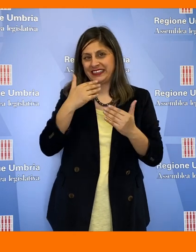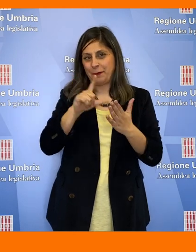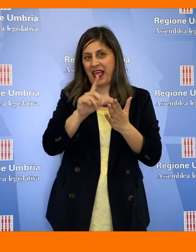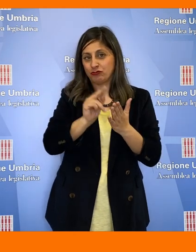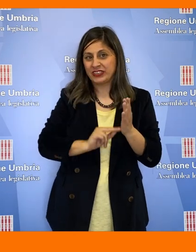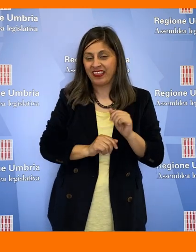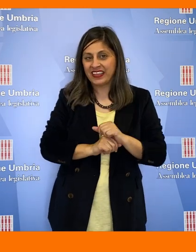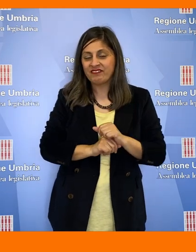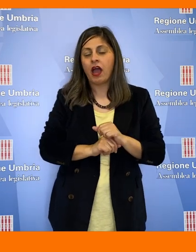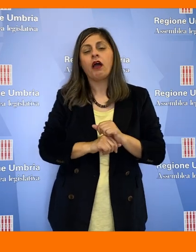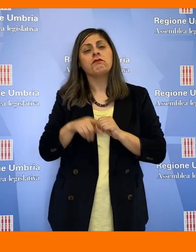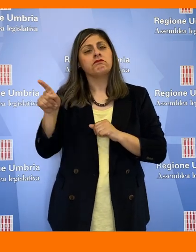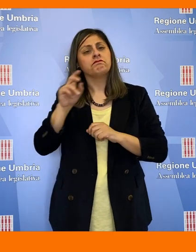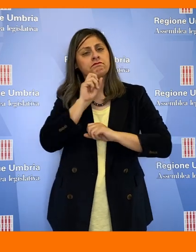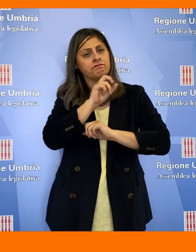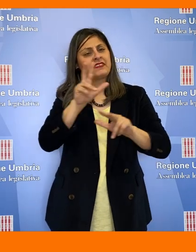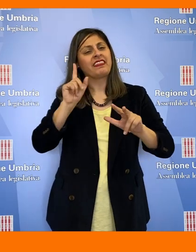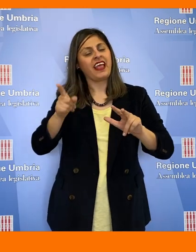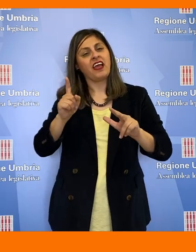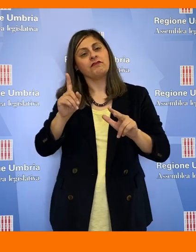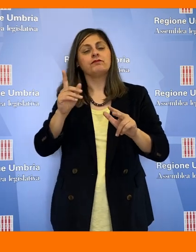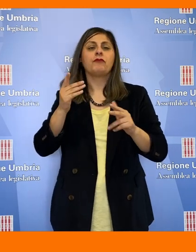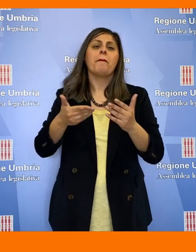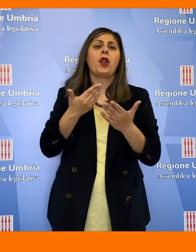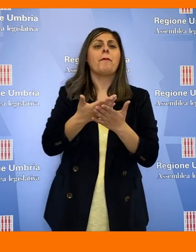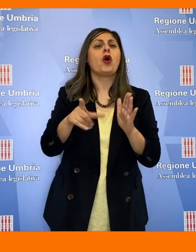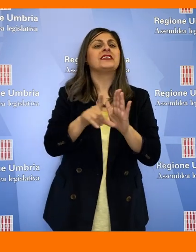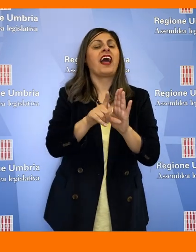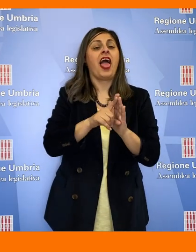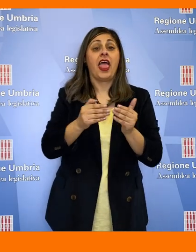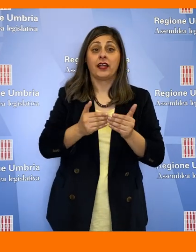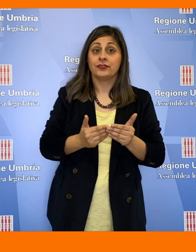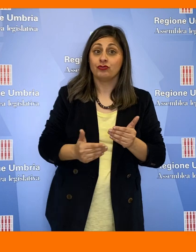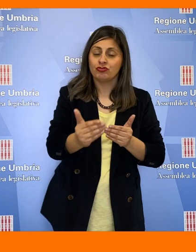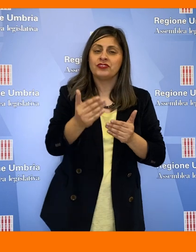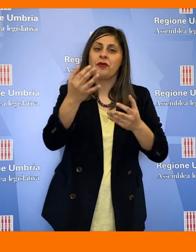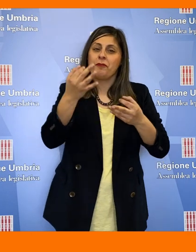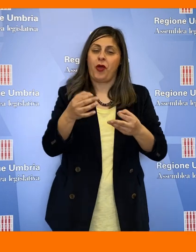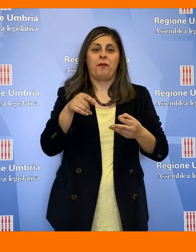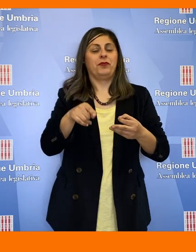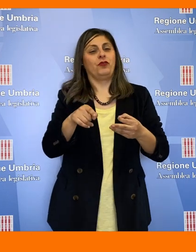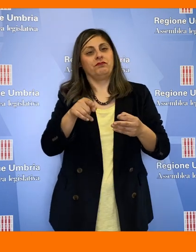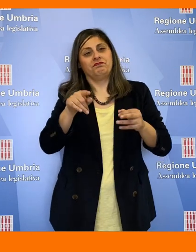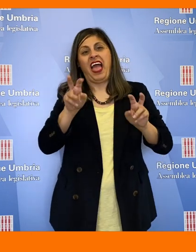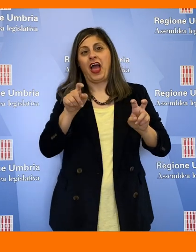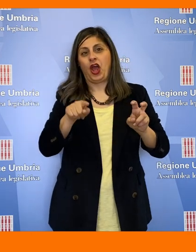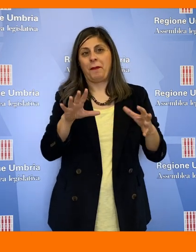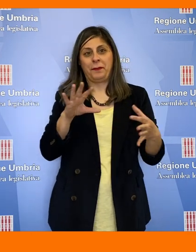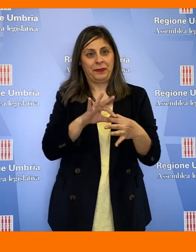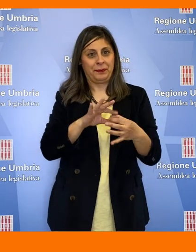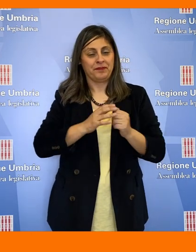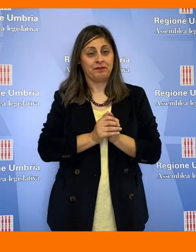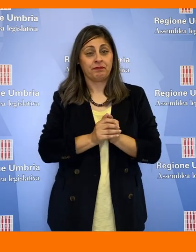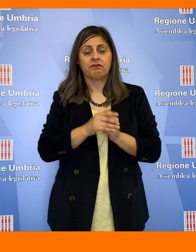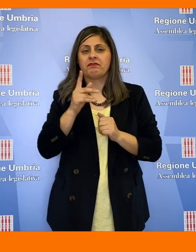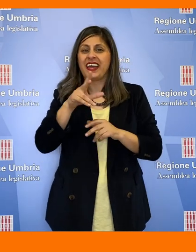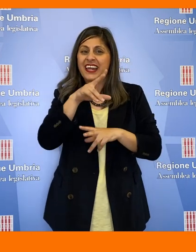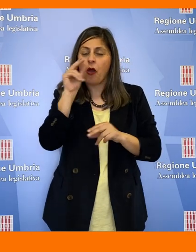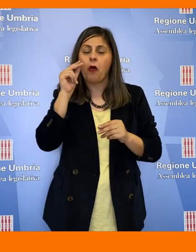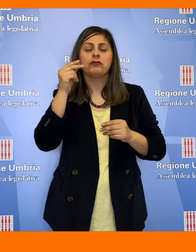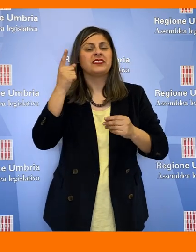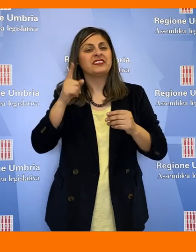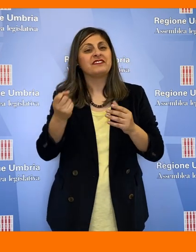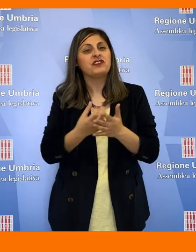anche vicepresidente dell'Assemblea Legislativa, che annuncia la presentazione di una proposta di legge in questa direzione,